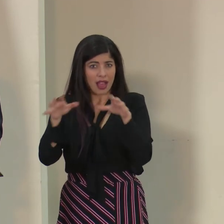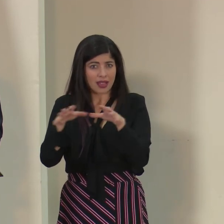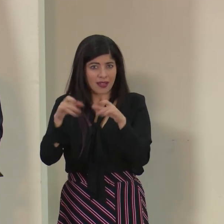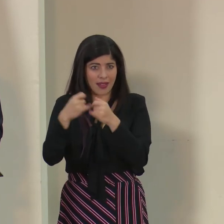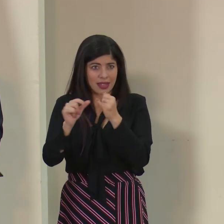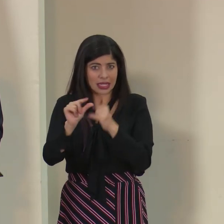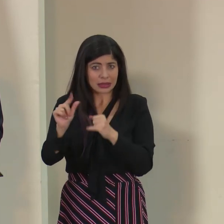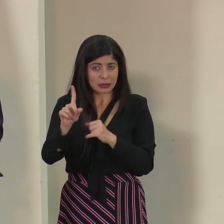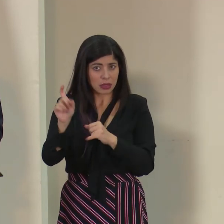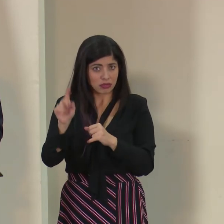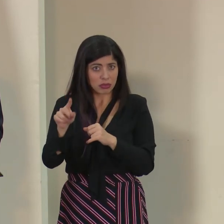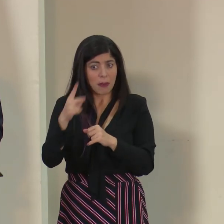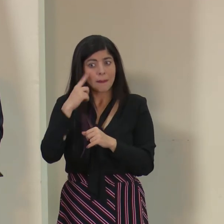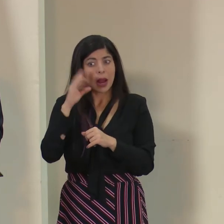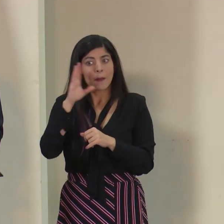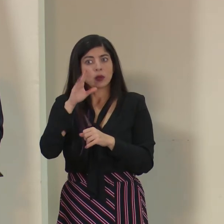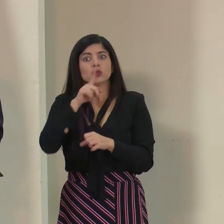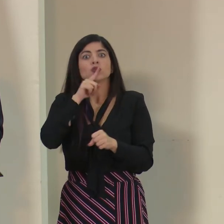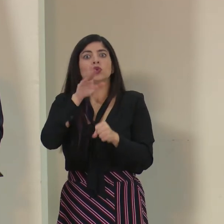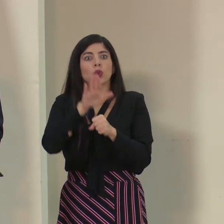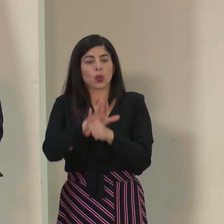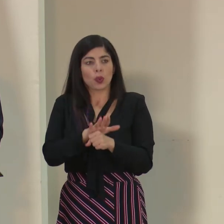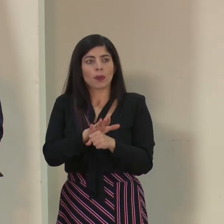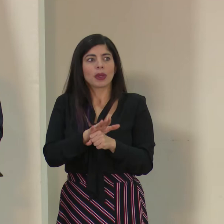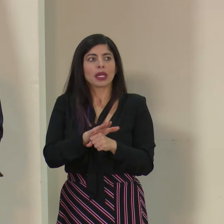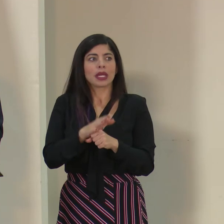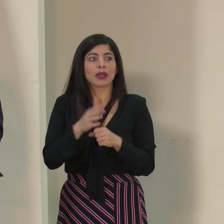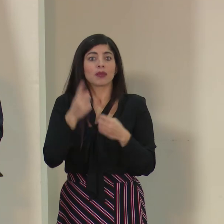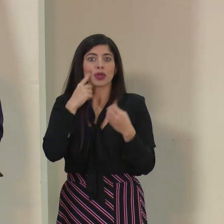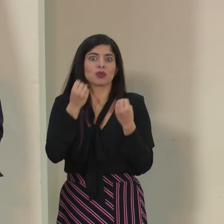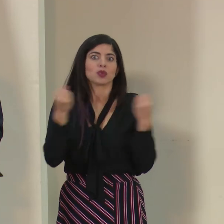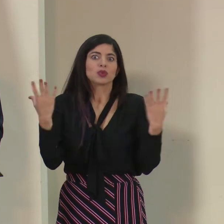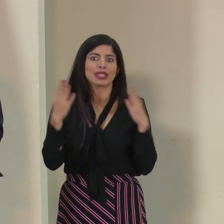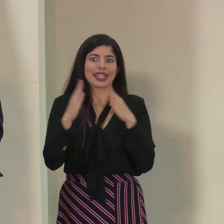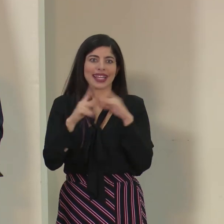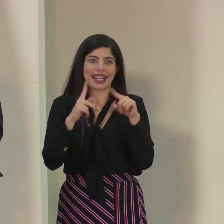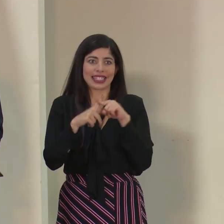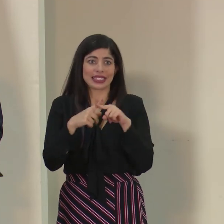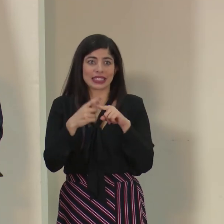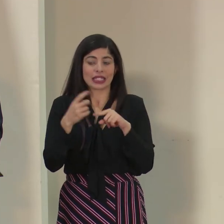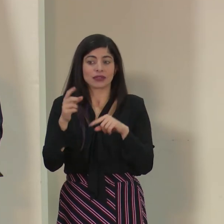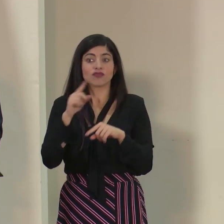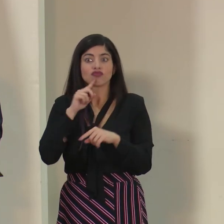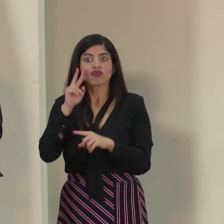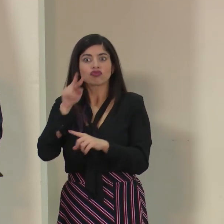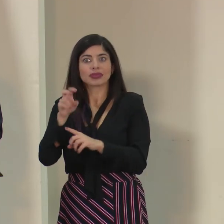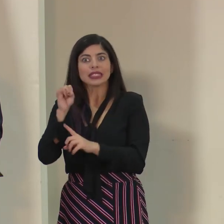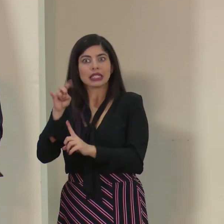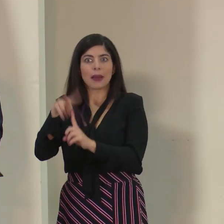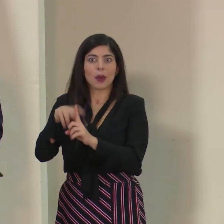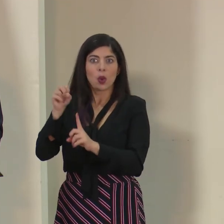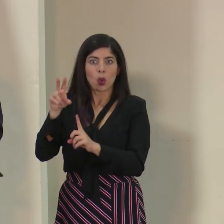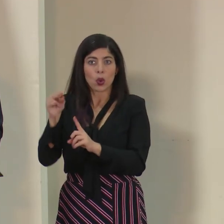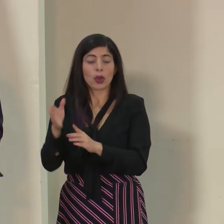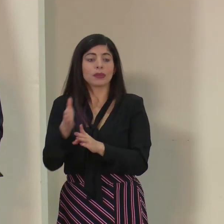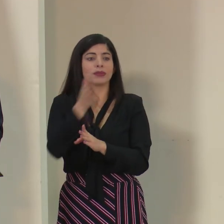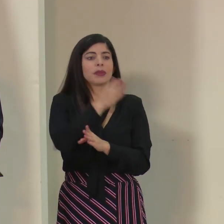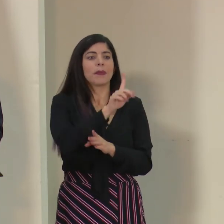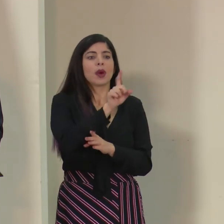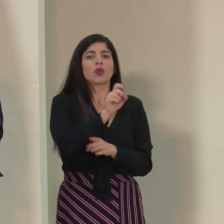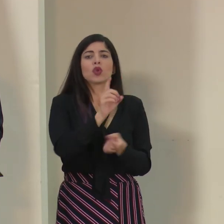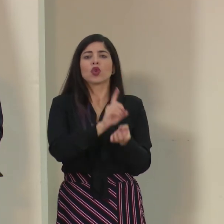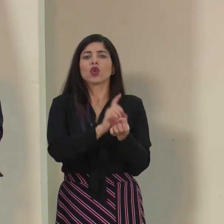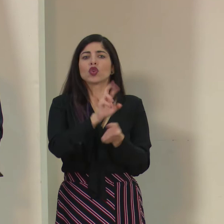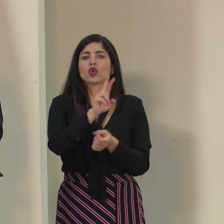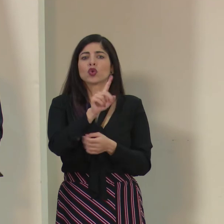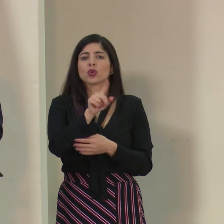de semana, para garantizar en la medida de lo posible, que sé que son muchas iglesias, que se esté aplicando. Y le quería preguntar al doctor Ruiz si